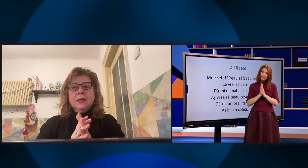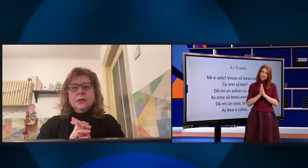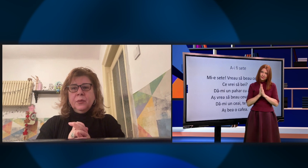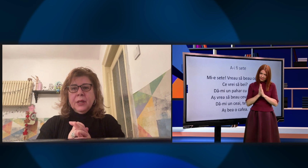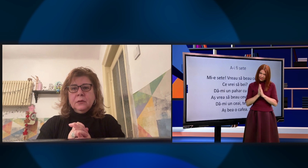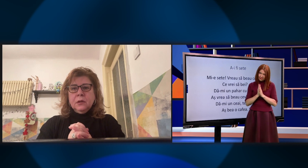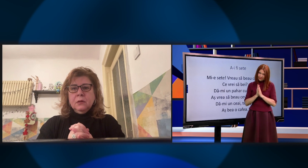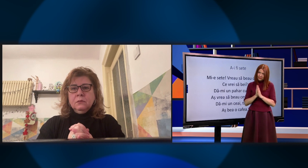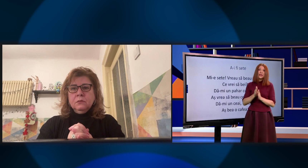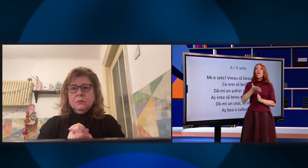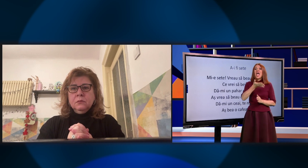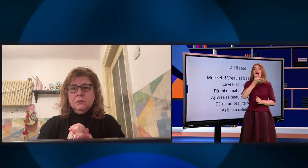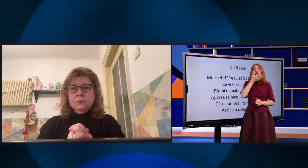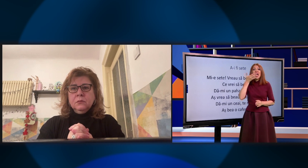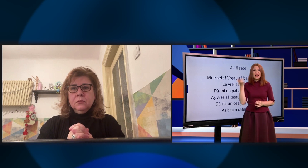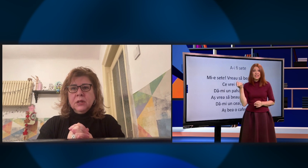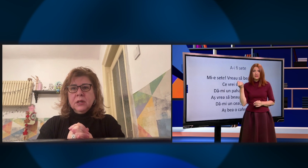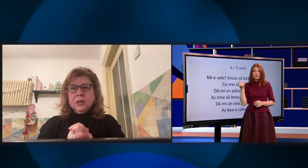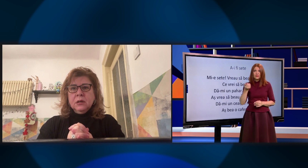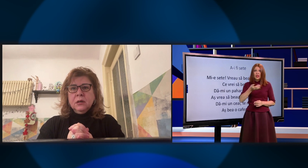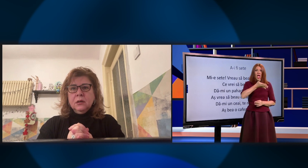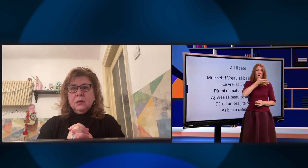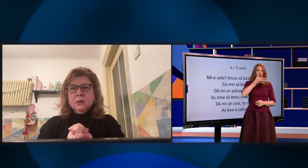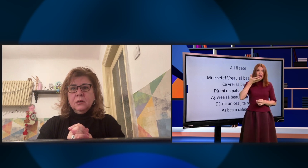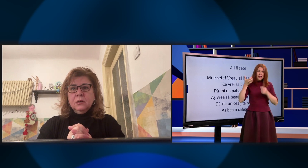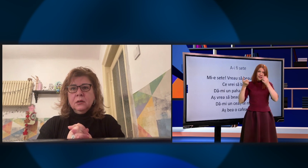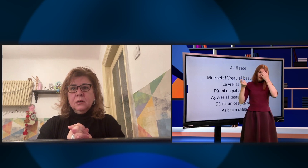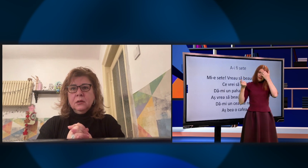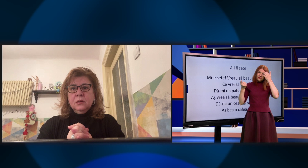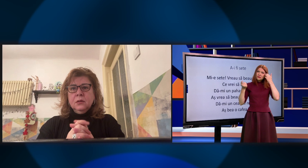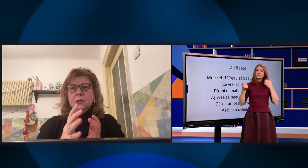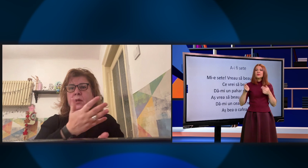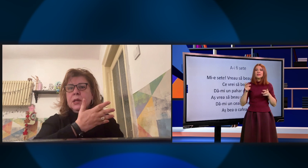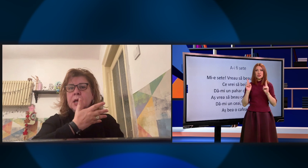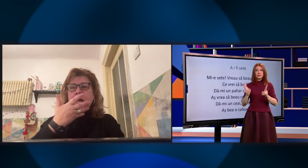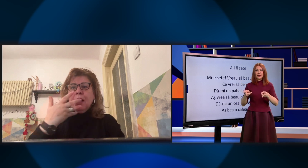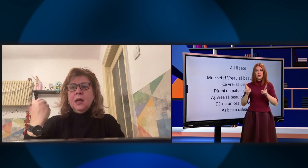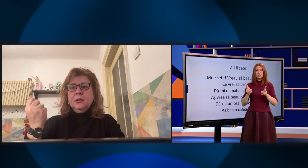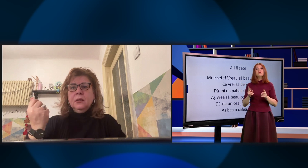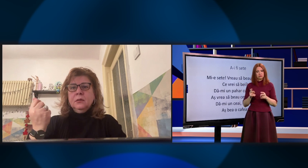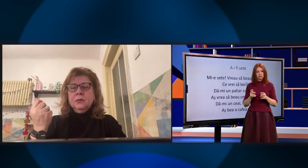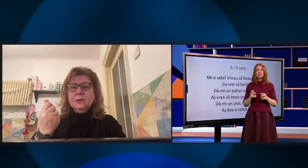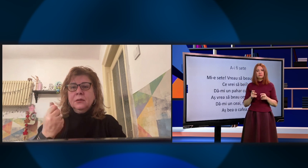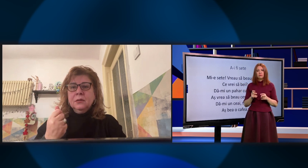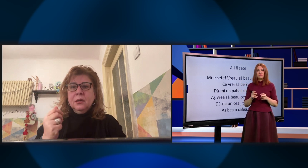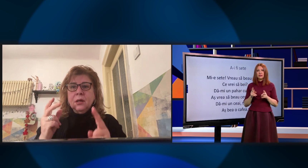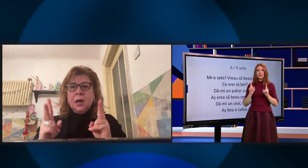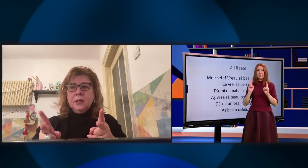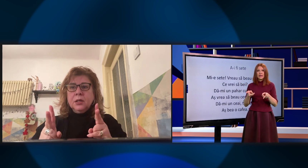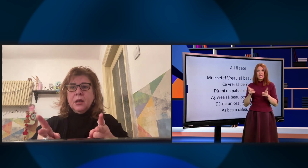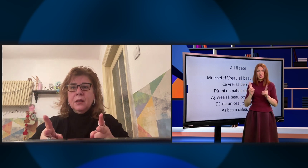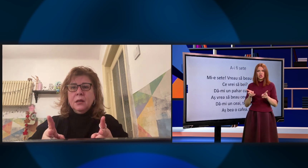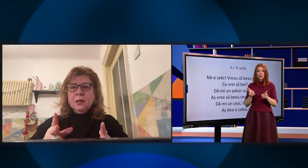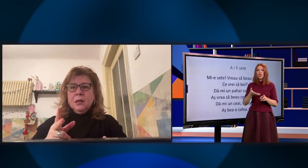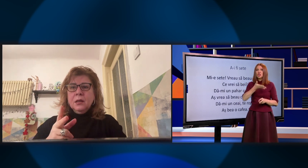Cald, cum este? Cald. Cald. Deci am rece. Cald. Perfect.